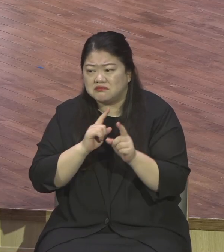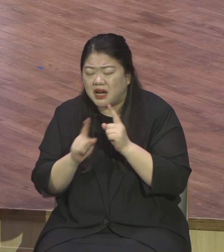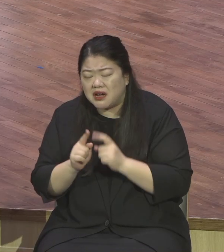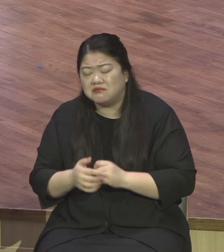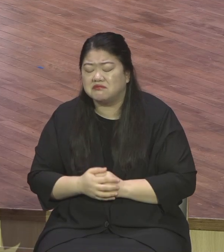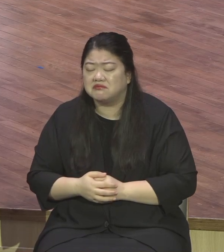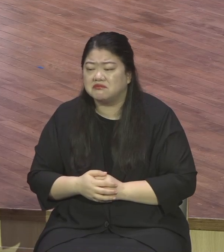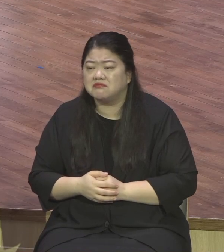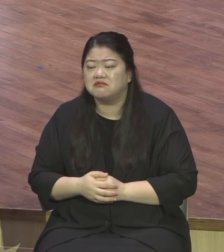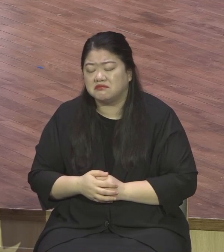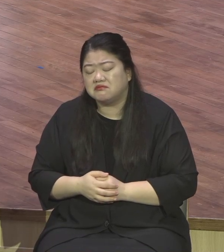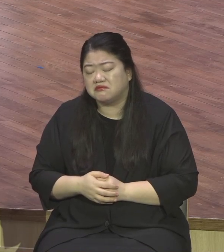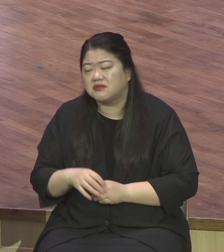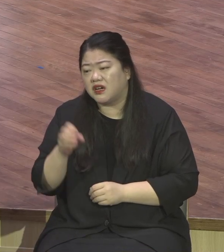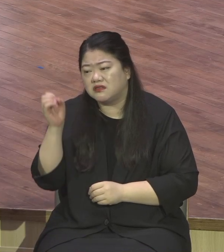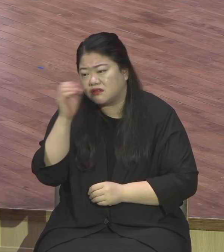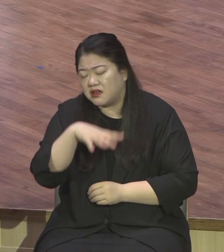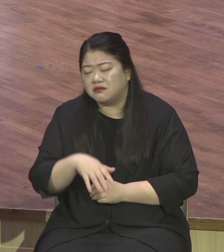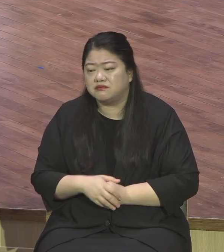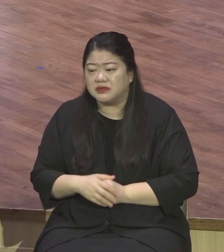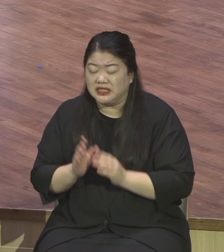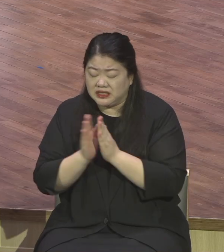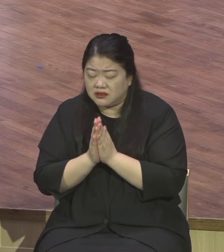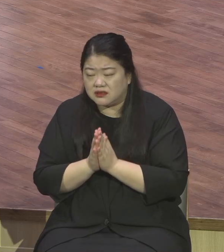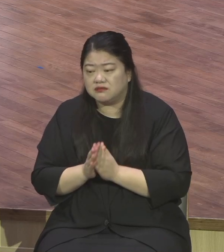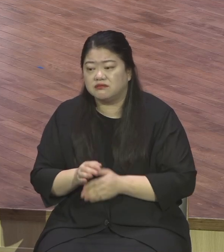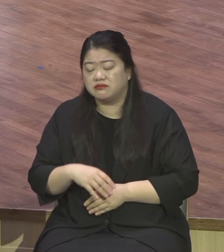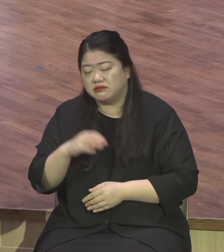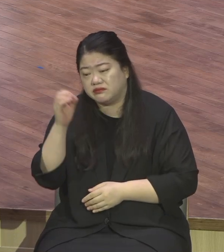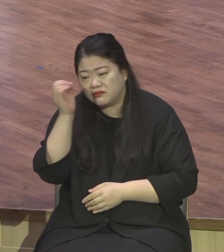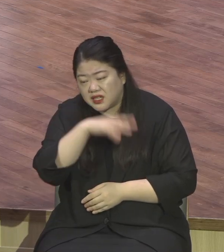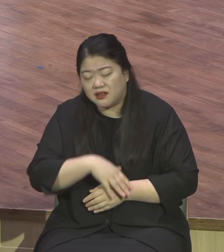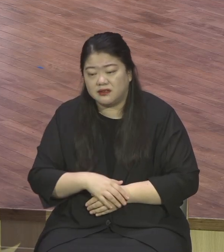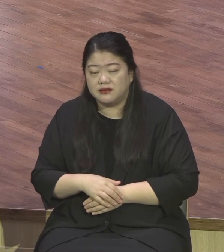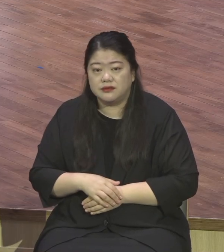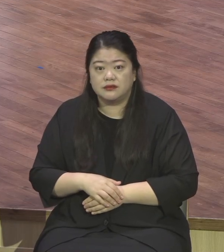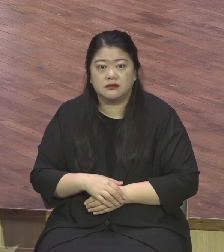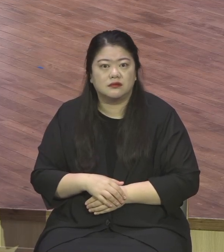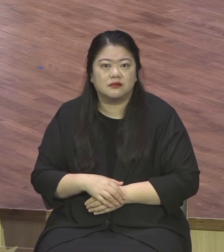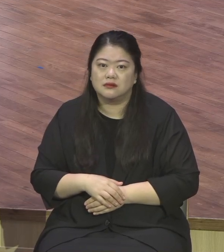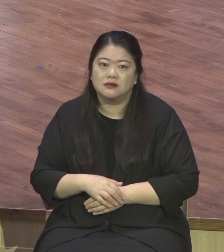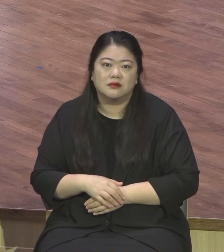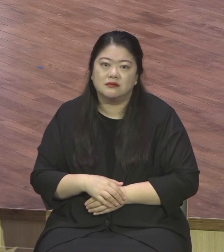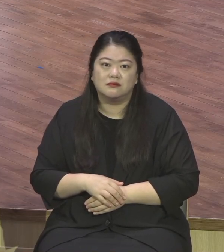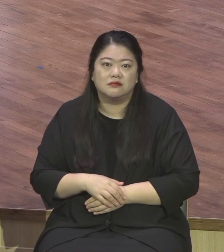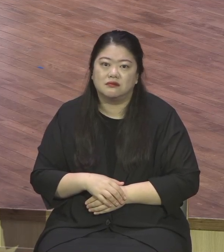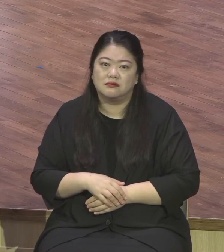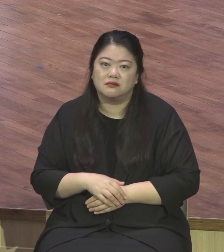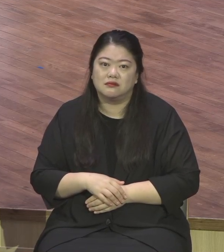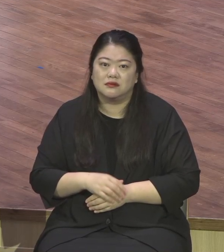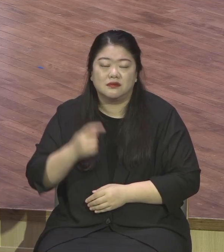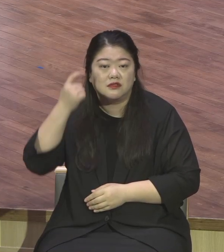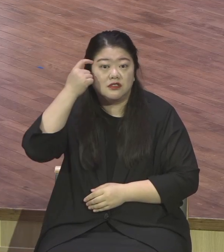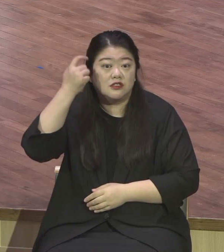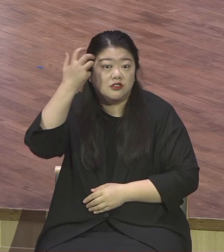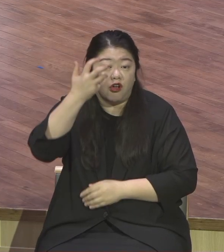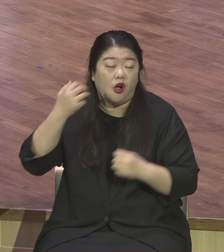들어가 버리면 끝 끝나버려요 그게